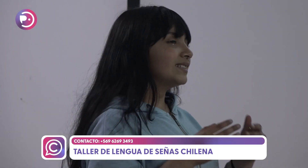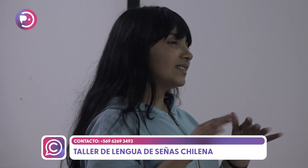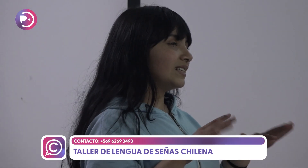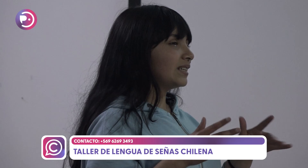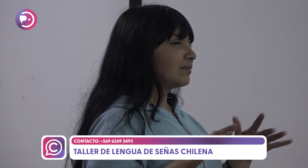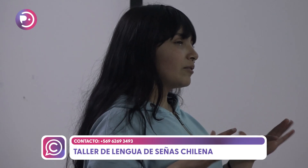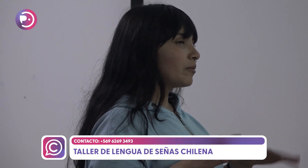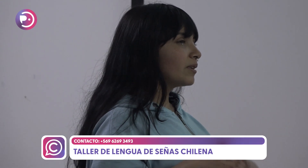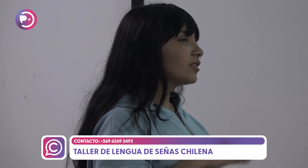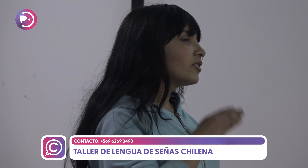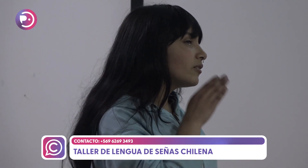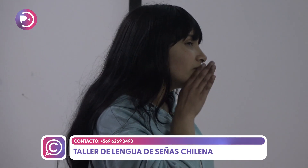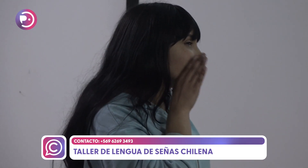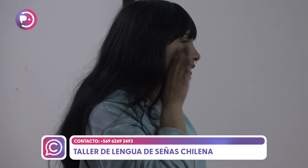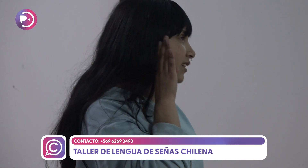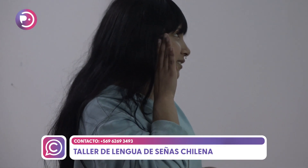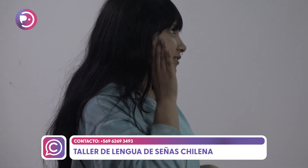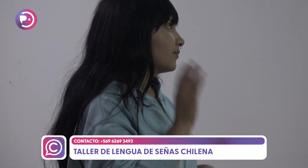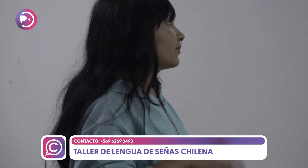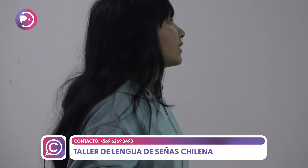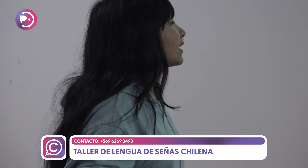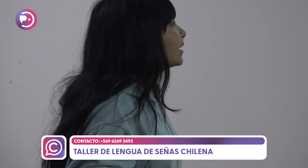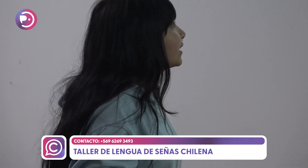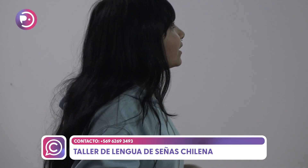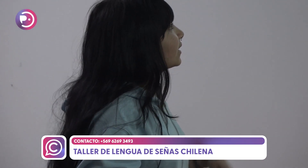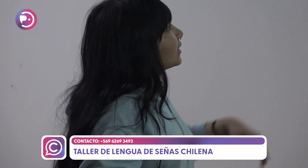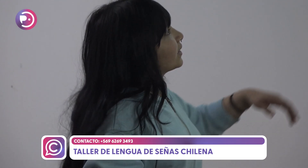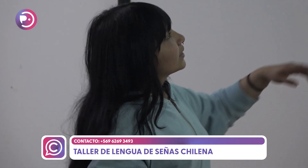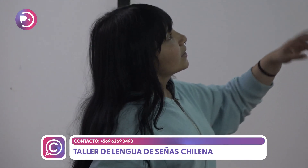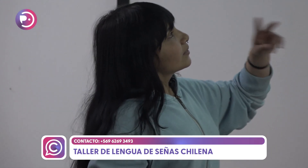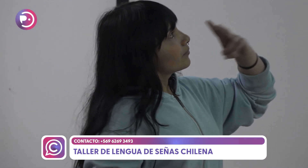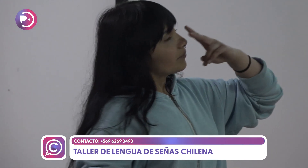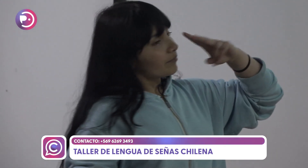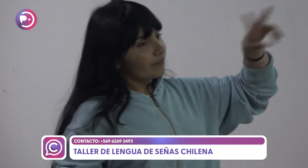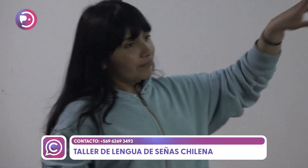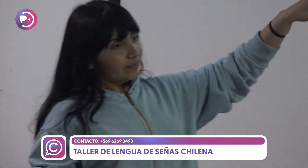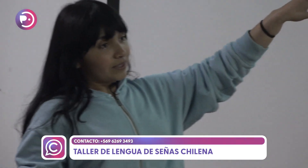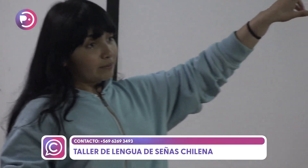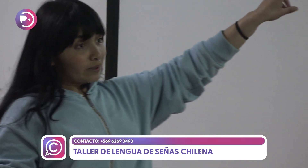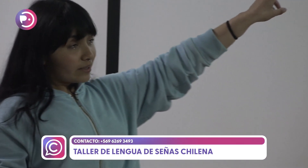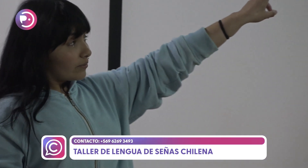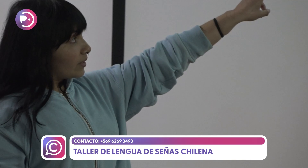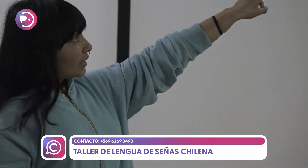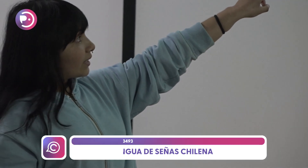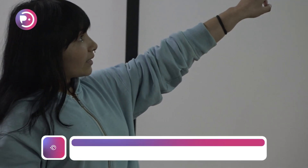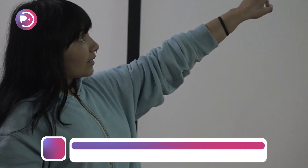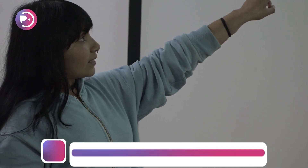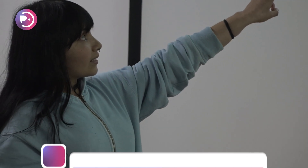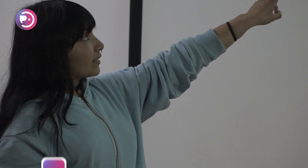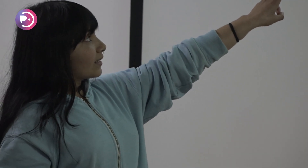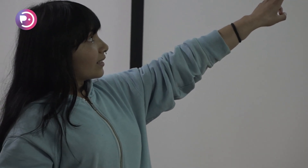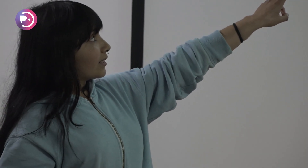En la comuna, igual ahora se están haciendo más cosas. Por ejemplo, este taller. Pero igual,